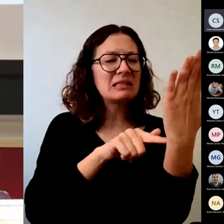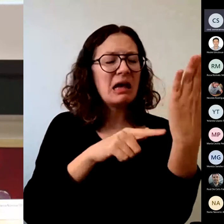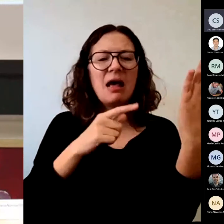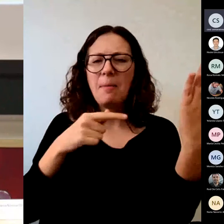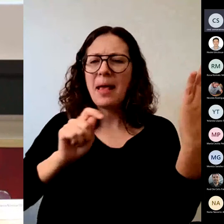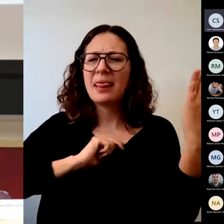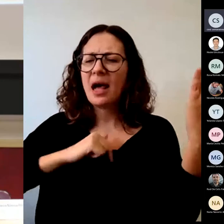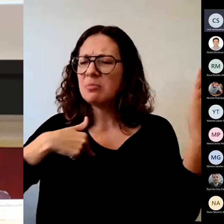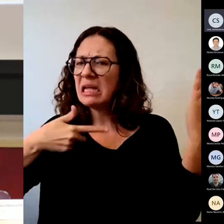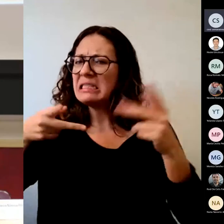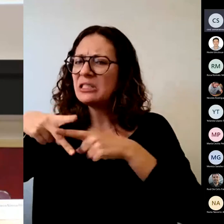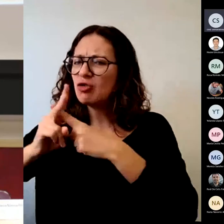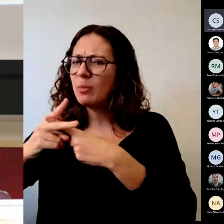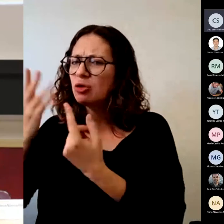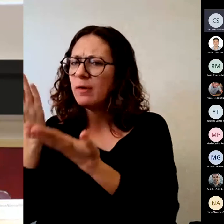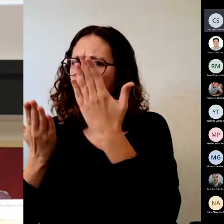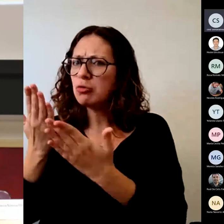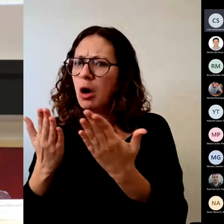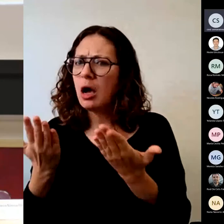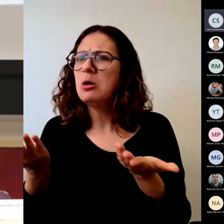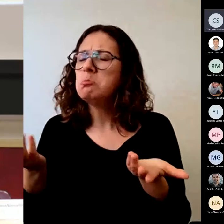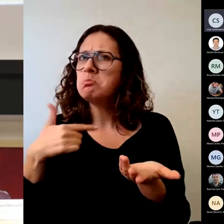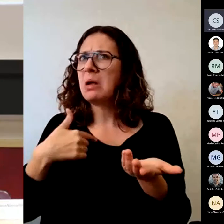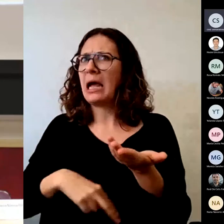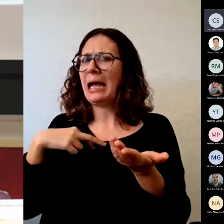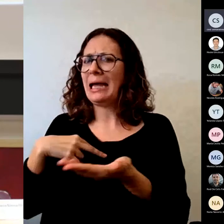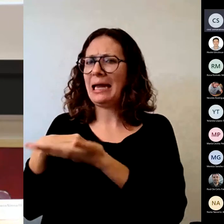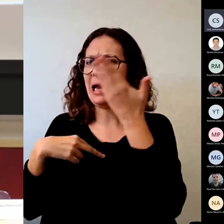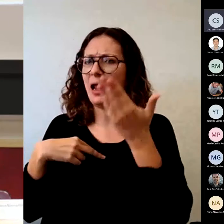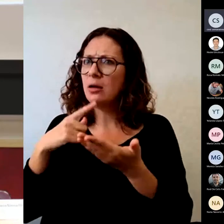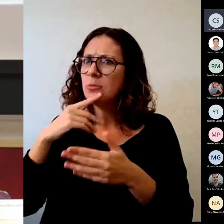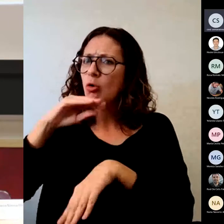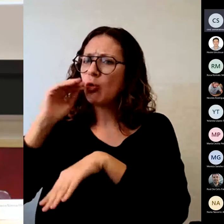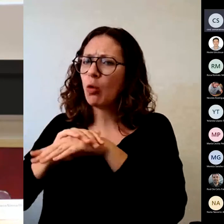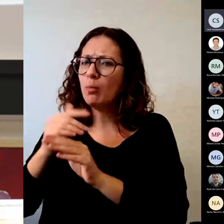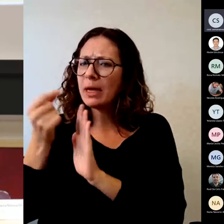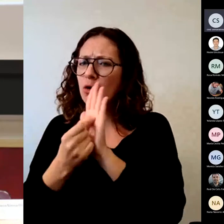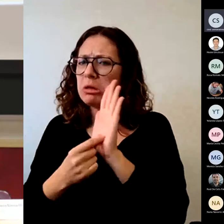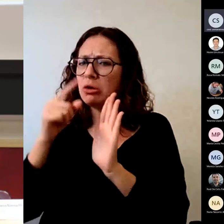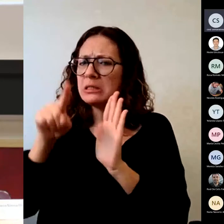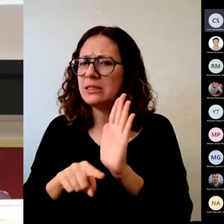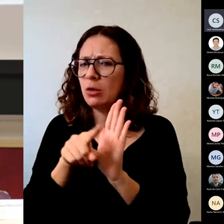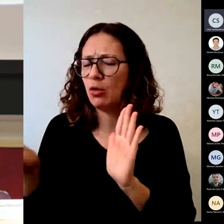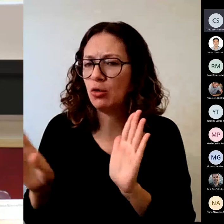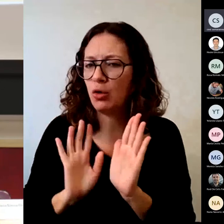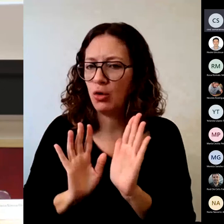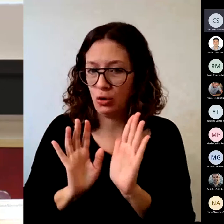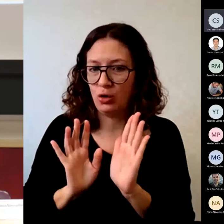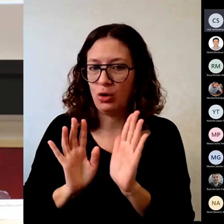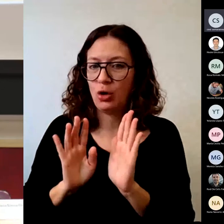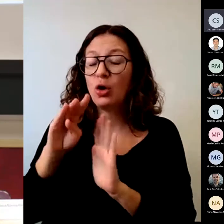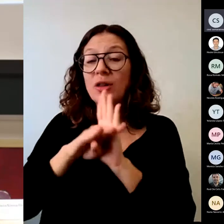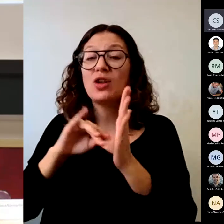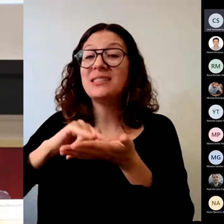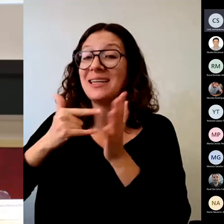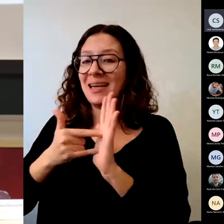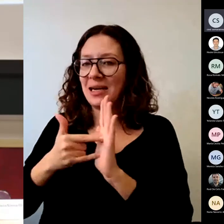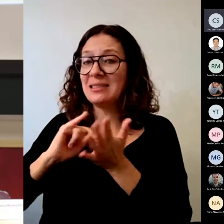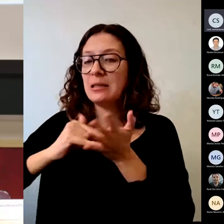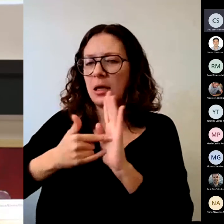ABC tipo test de los instrumentos evaluativos en general cumplen las condiciones técnicas que han de cumplir pero cuidado